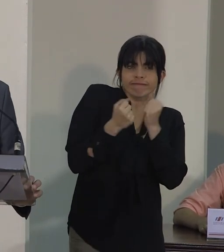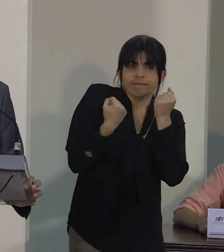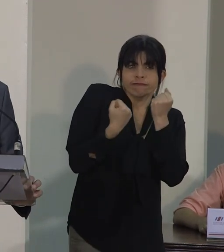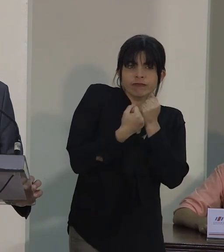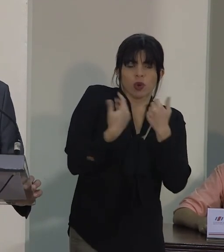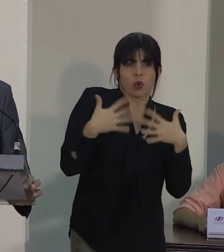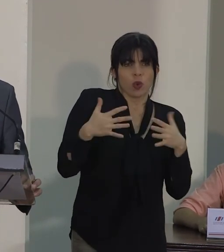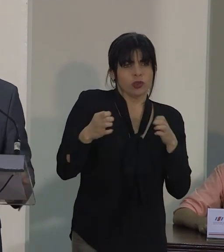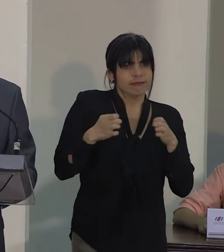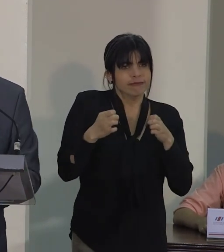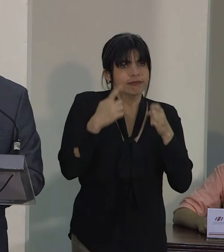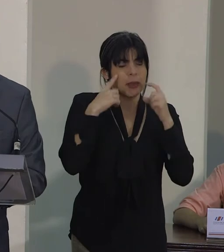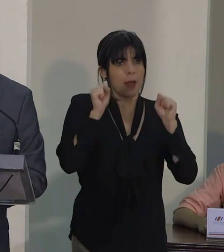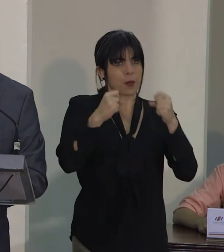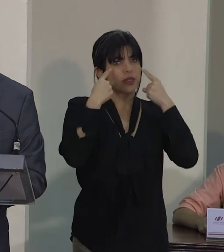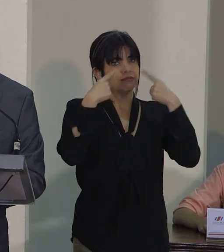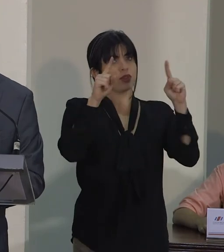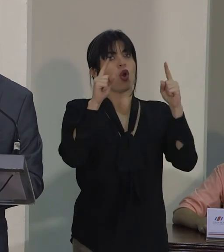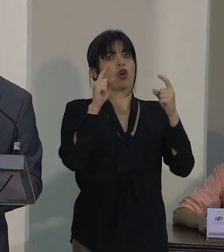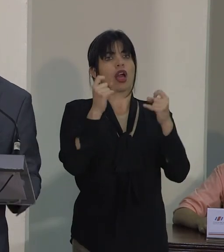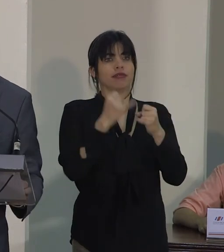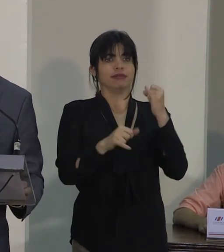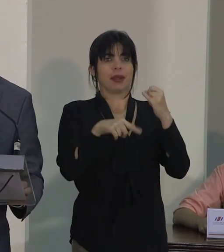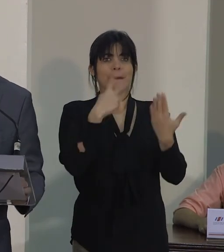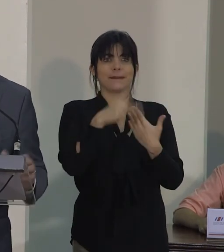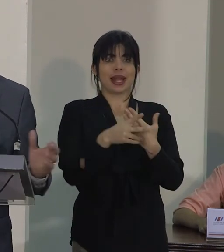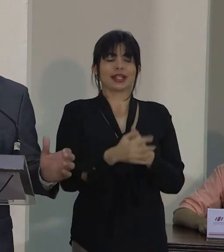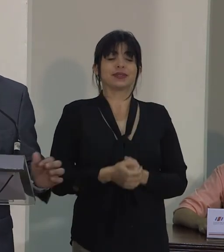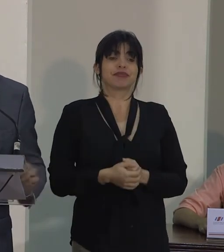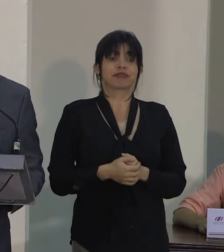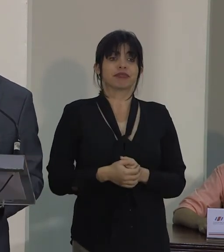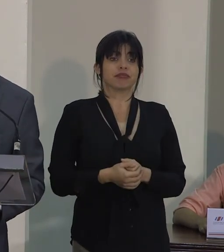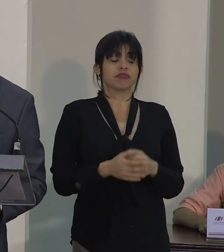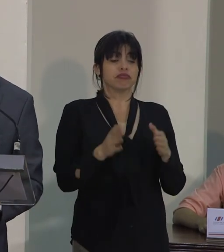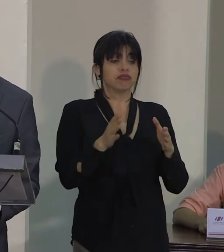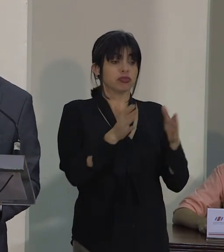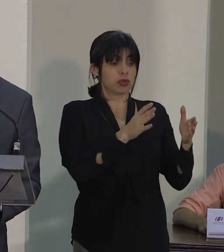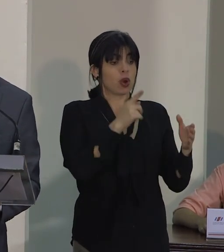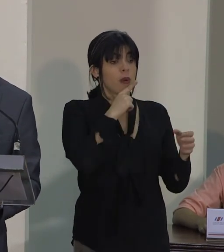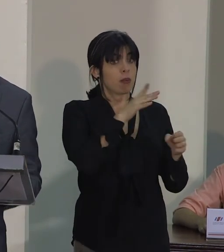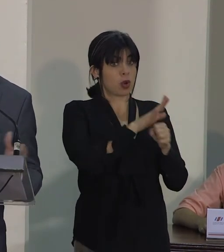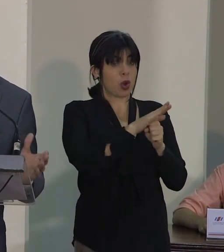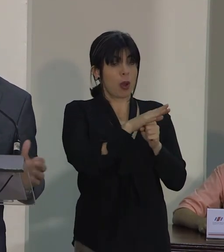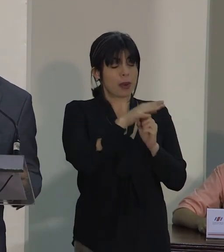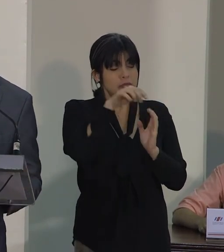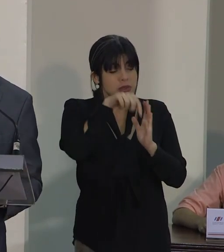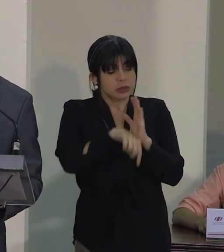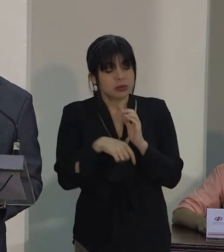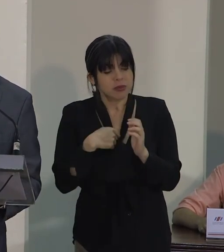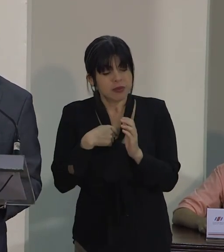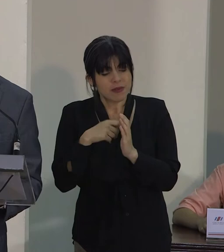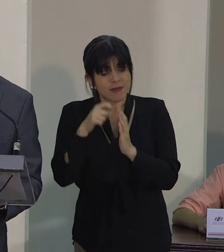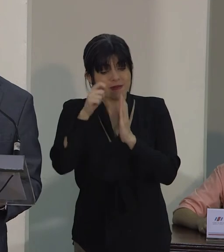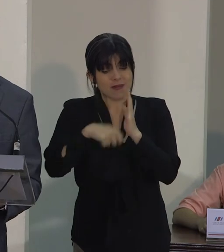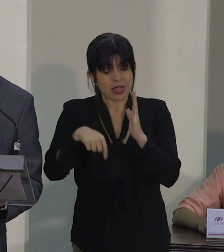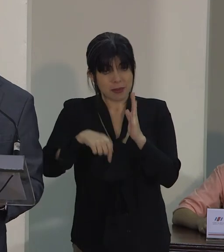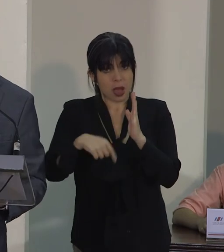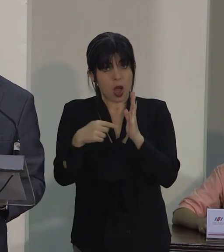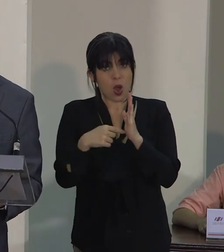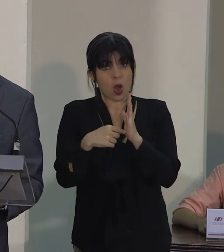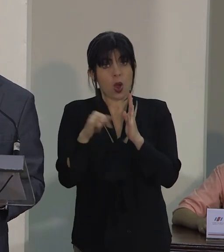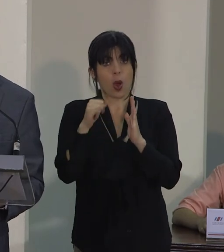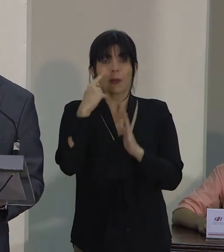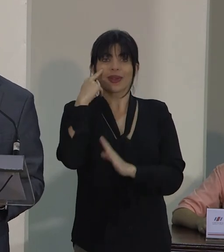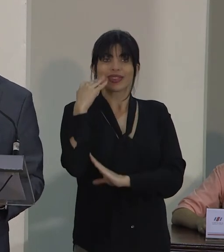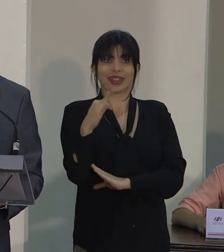estratégico para la culminación de este plan. Más allá de nuestro compromiso, nuestra firma el día de hoy, como